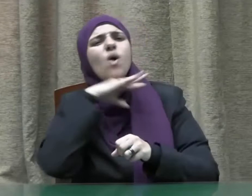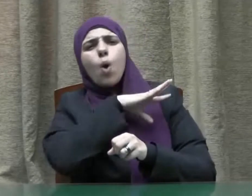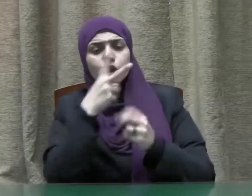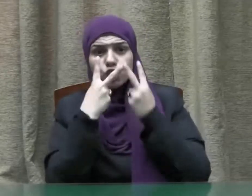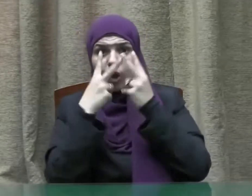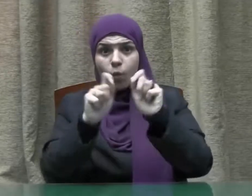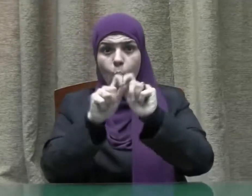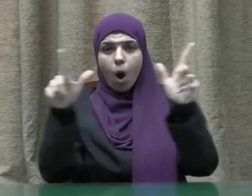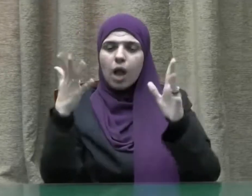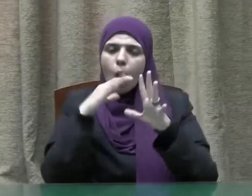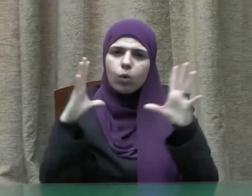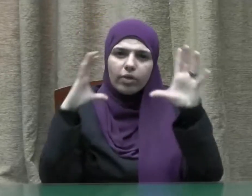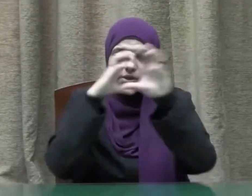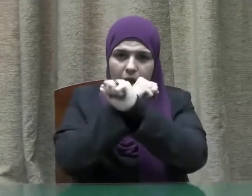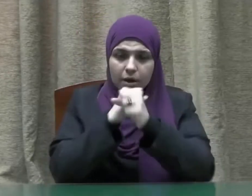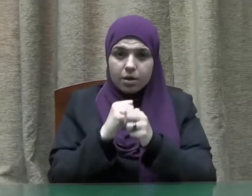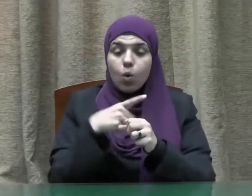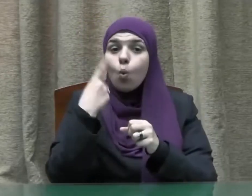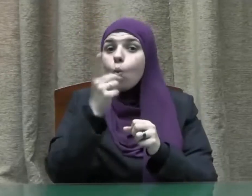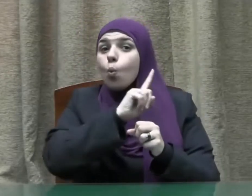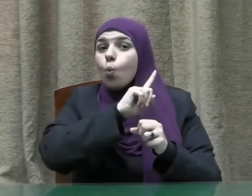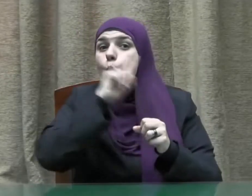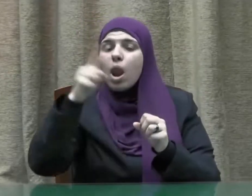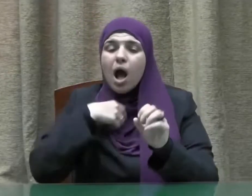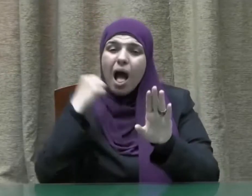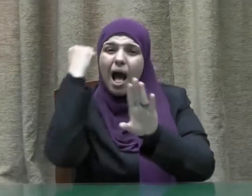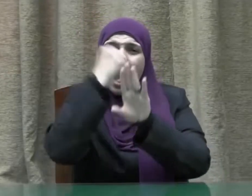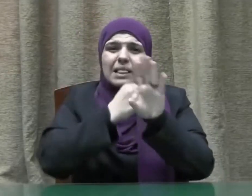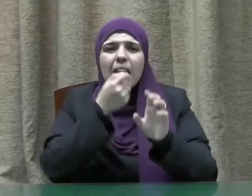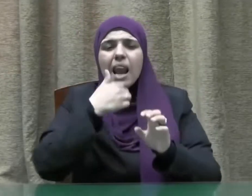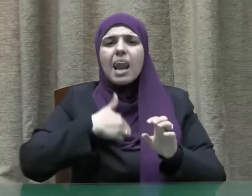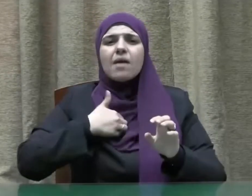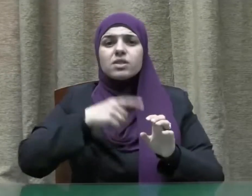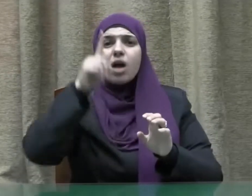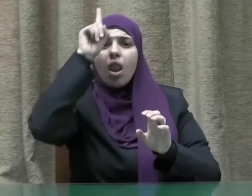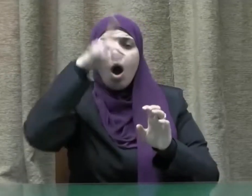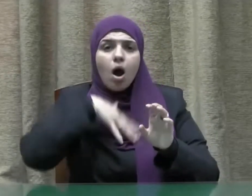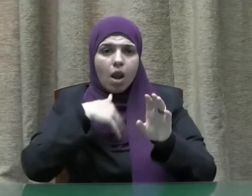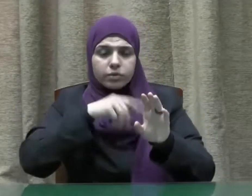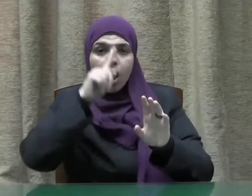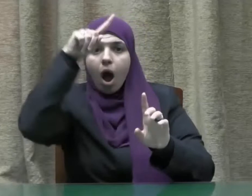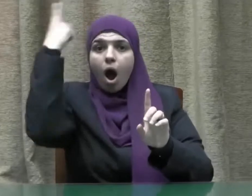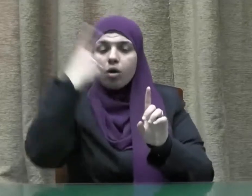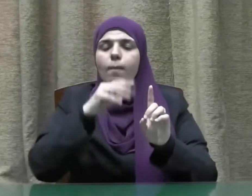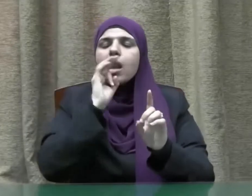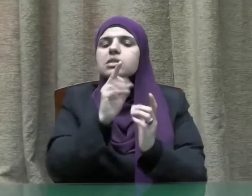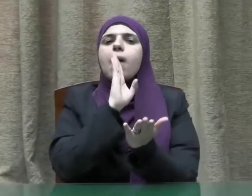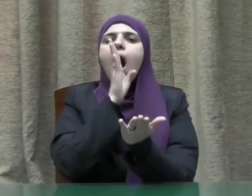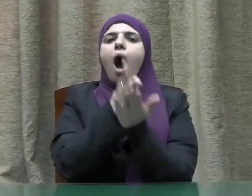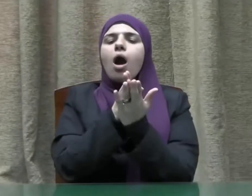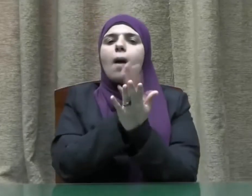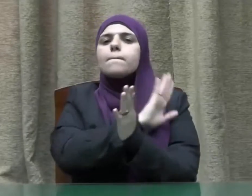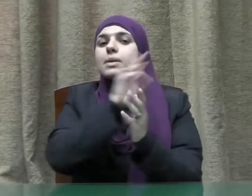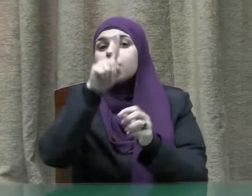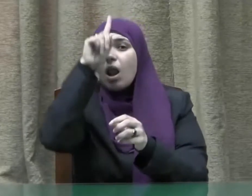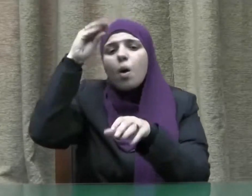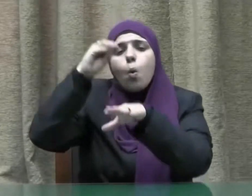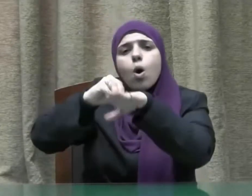ما ظهر منها وما بطن ولا تقتلوا النفس التي حرم الله إلا بالحق ذلكم